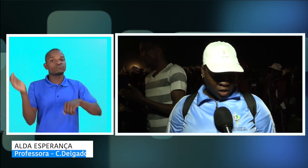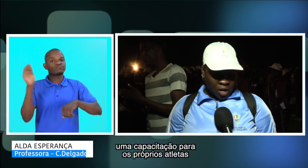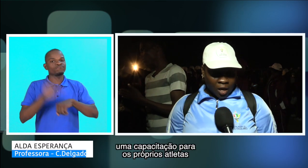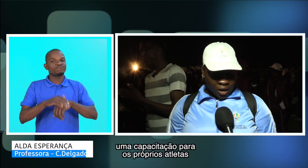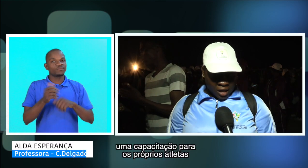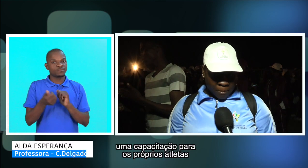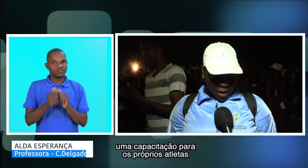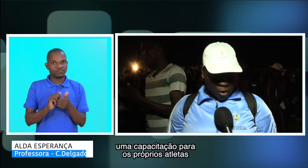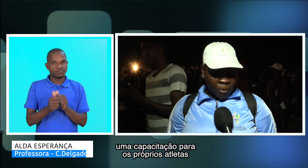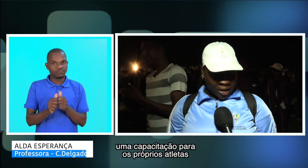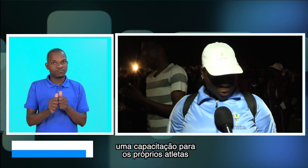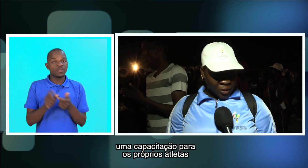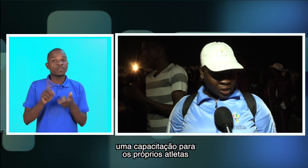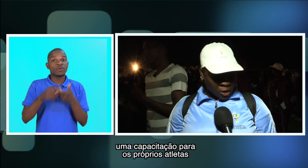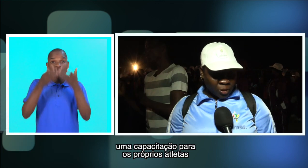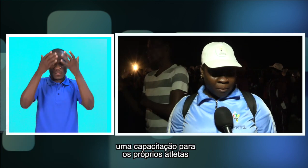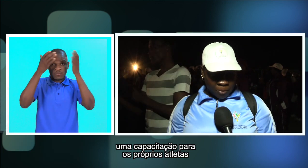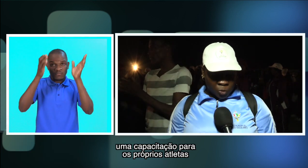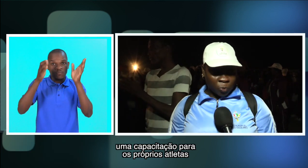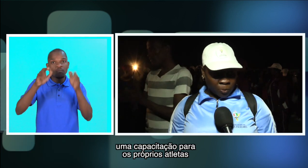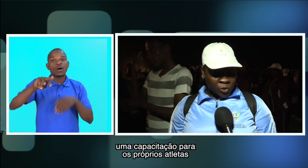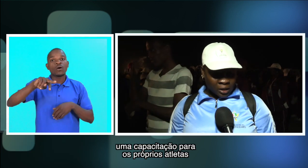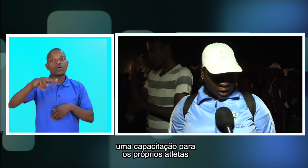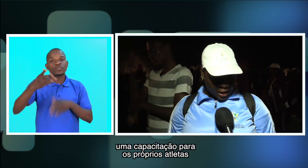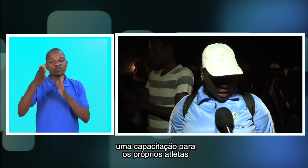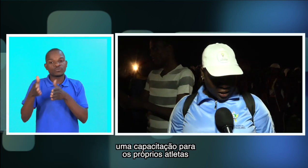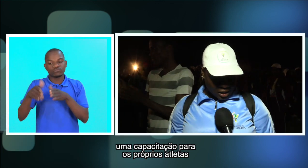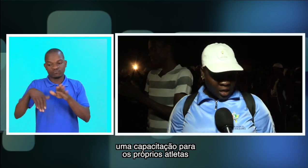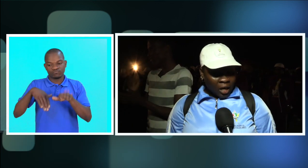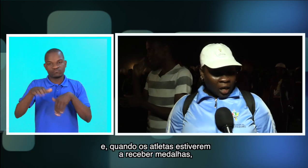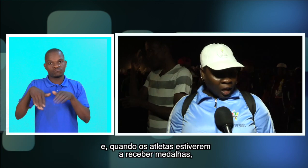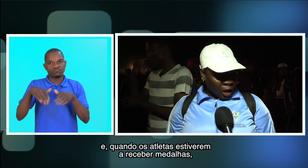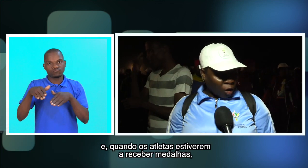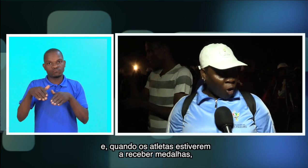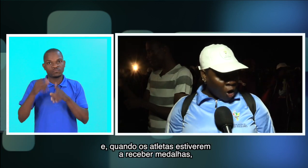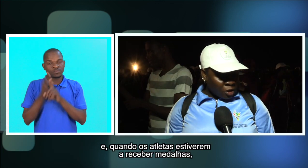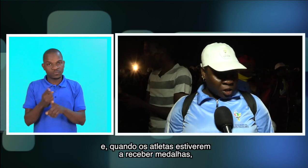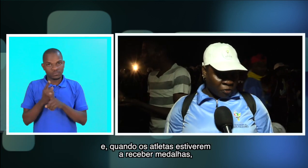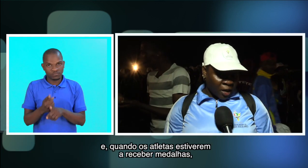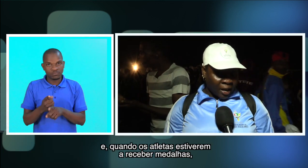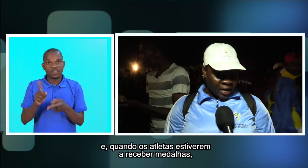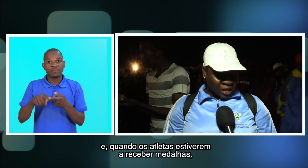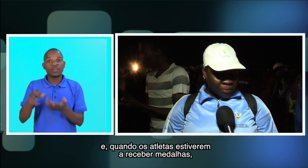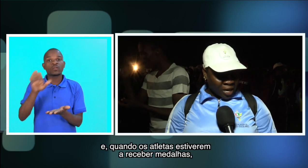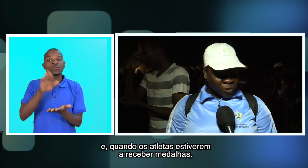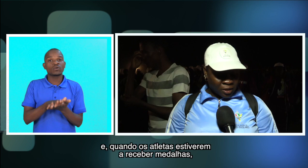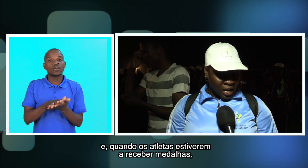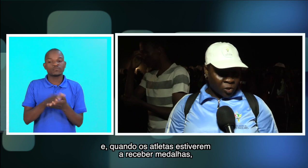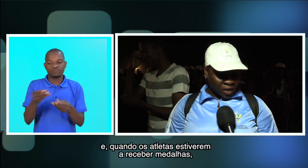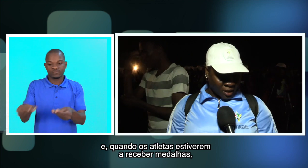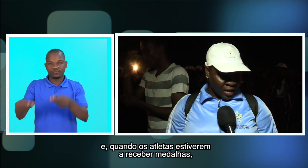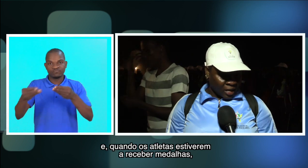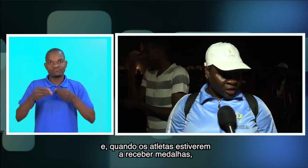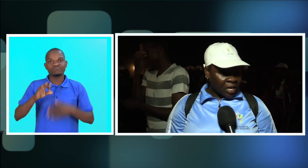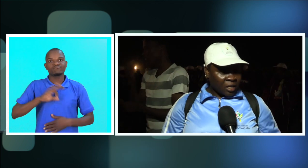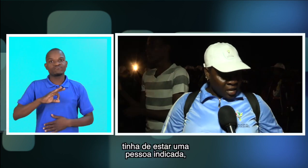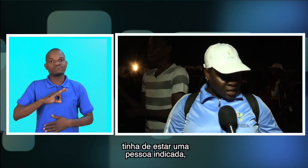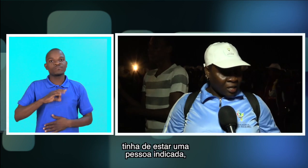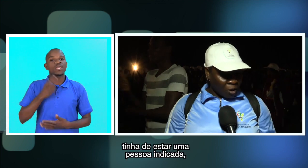e também uma capacitação para os próprios atletas. E quando estiverem a receber as medalhas, atletas, tinha que ter